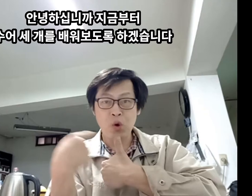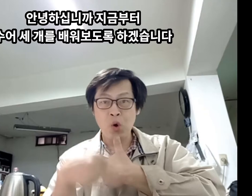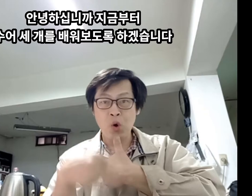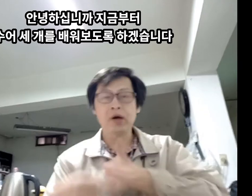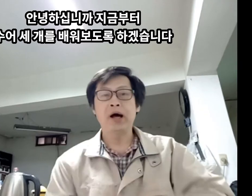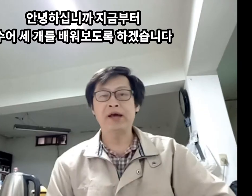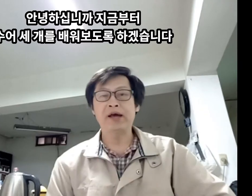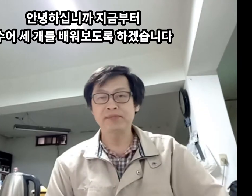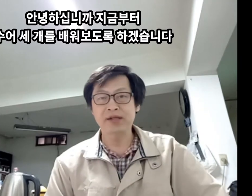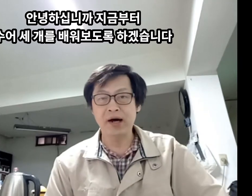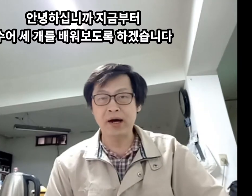하겠습니다